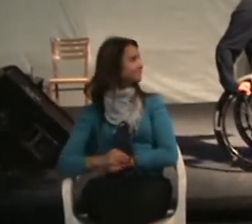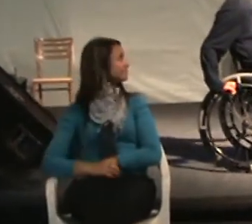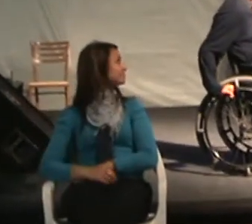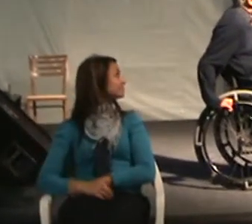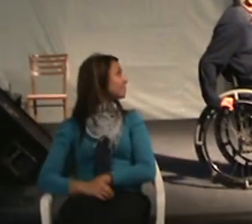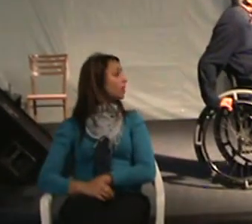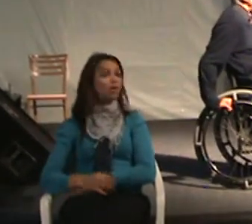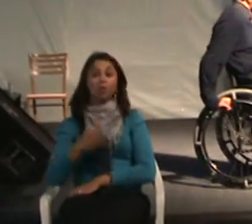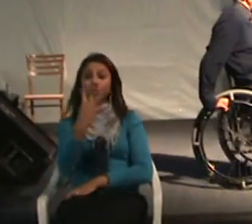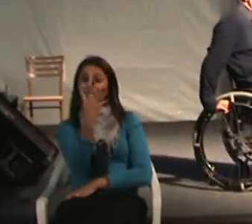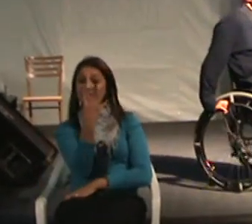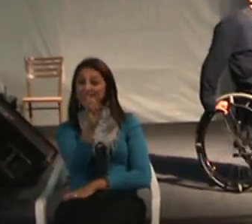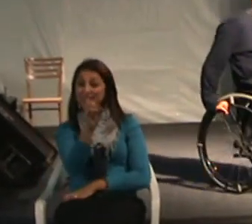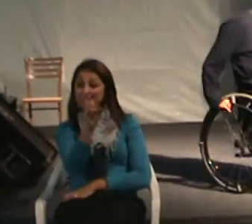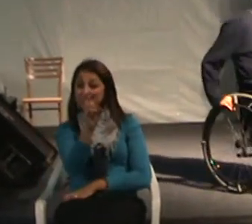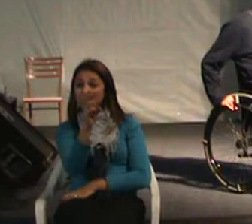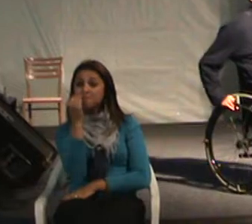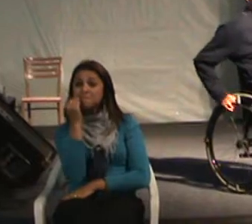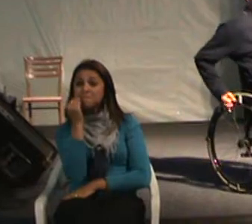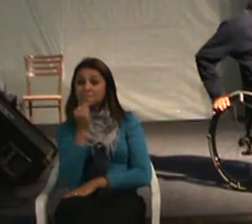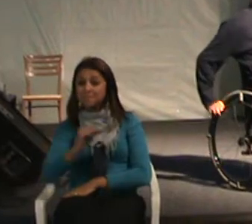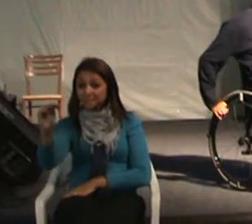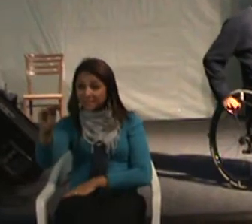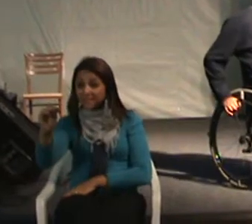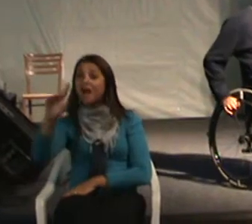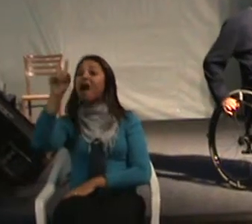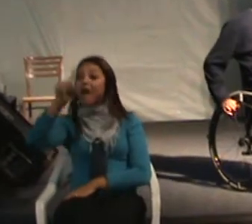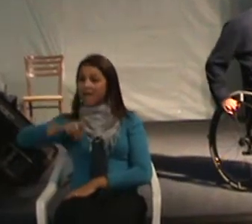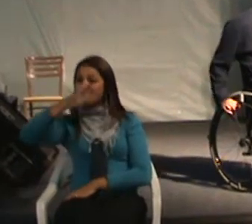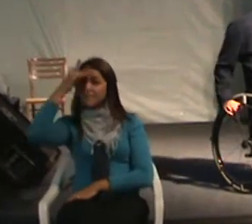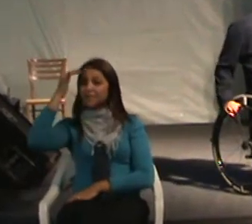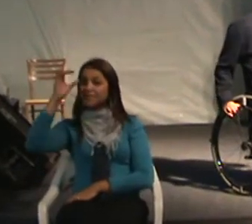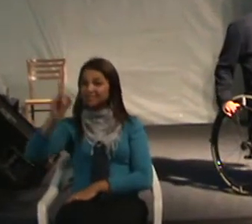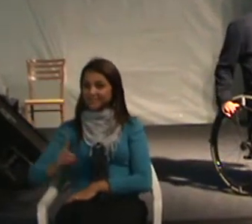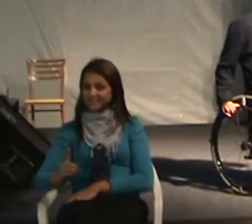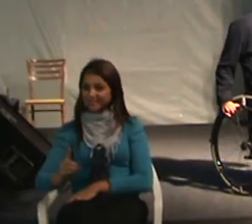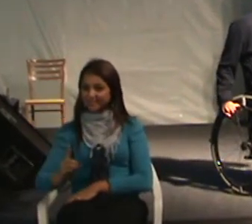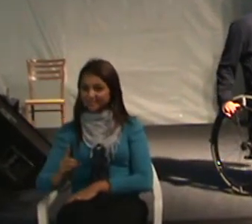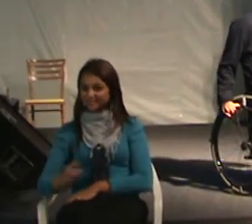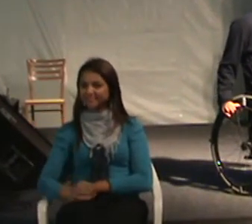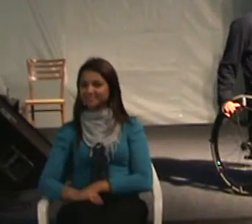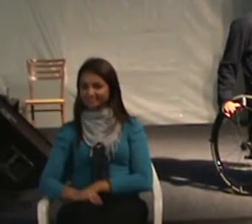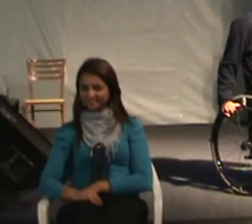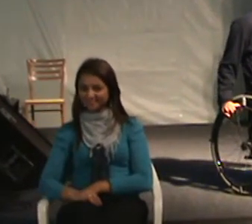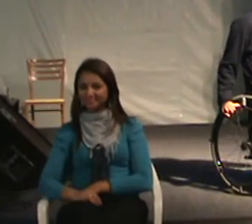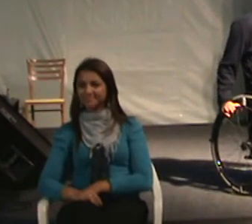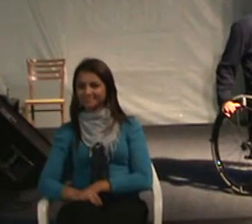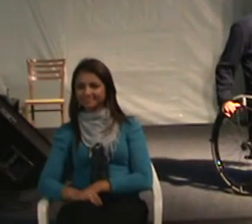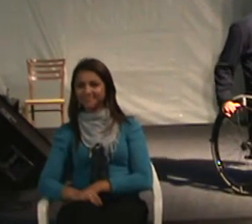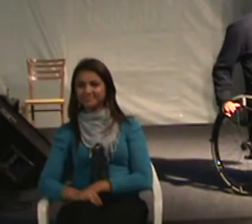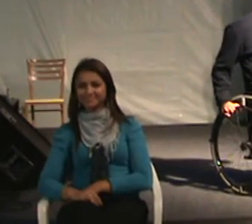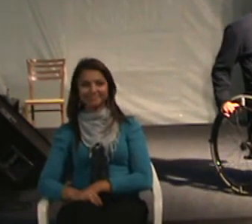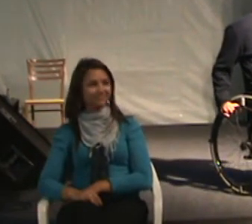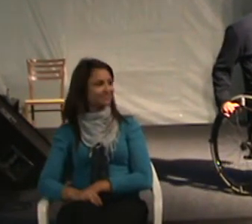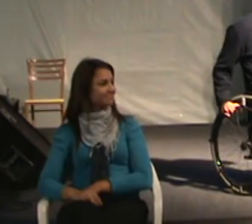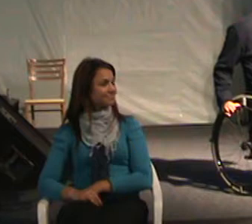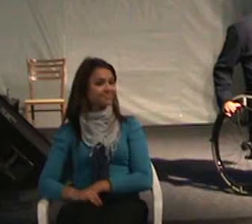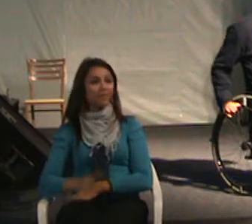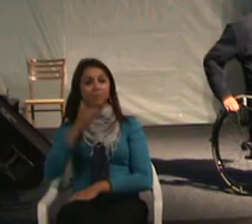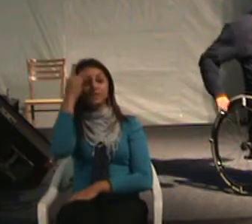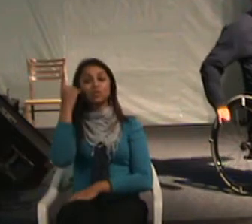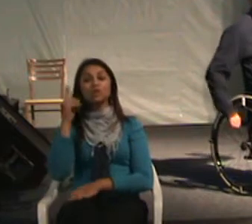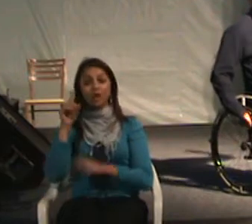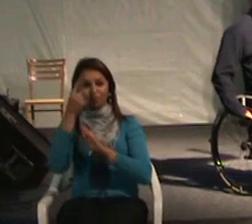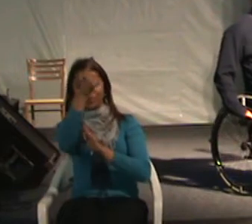45 milhões são pessoas com deficiência. Vou chamar a atenção de vocês, pessoal do